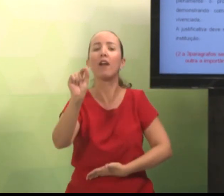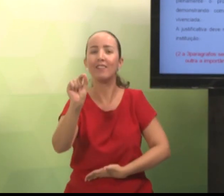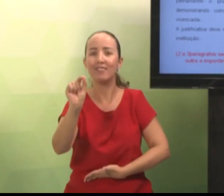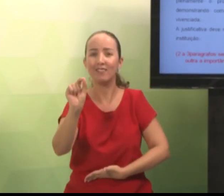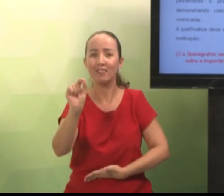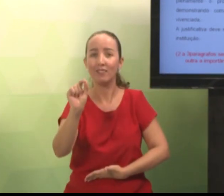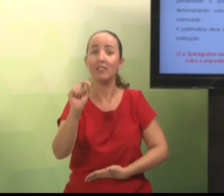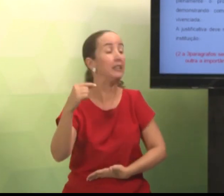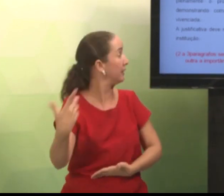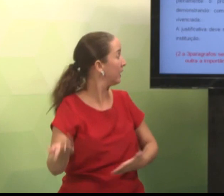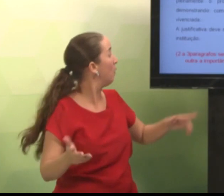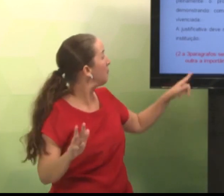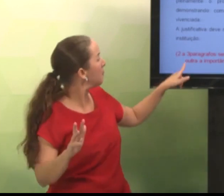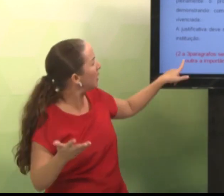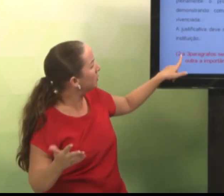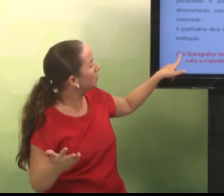seja recebida pela sociedade.